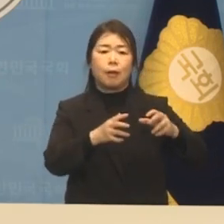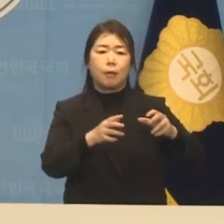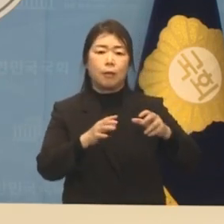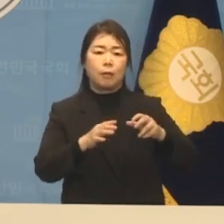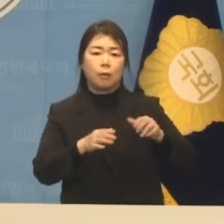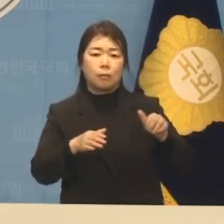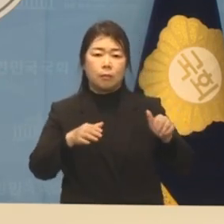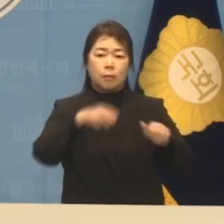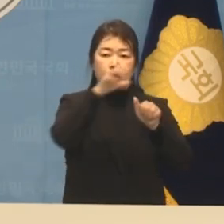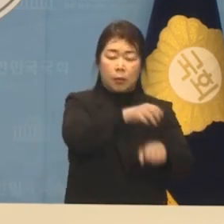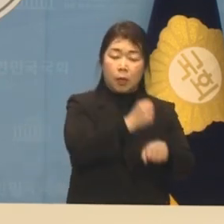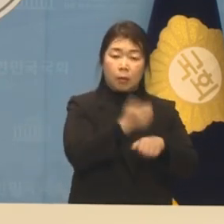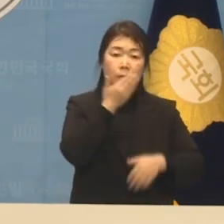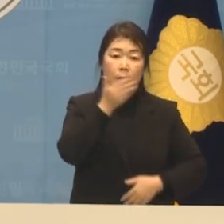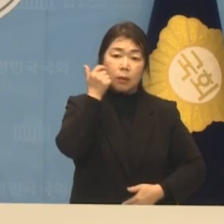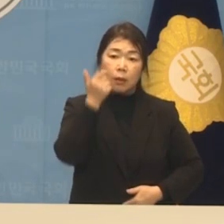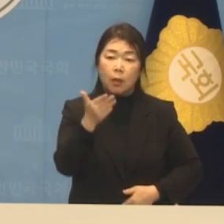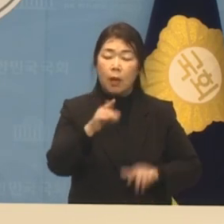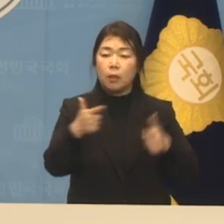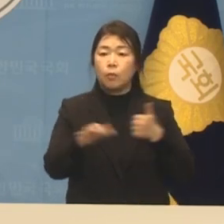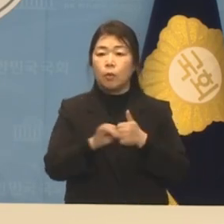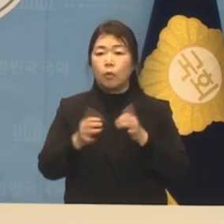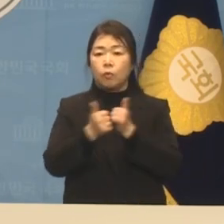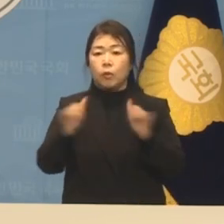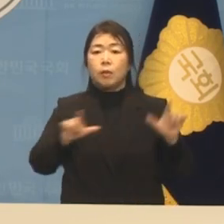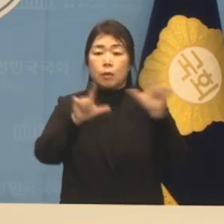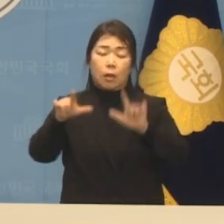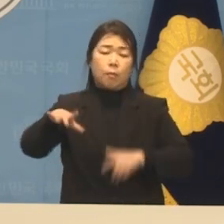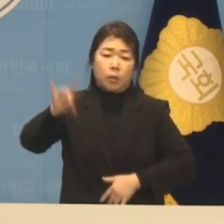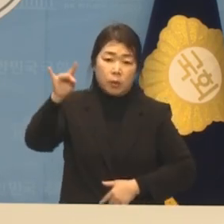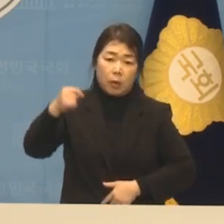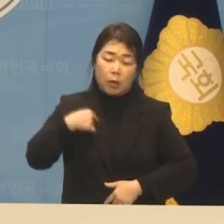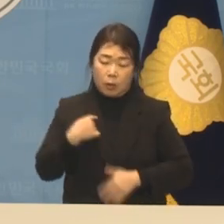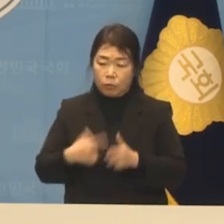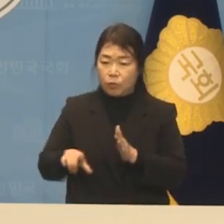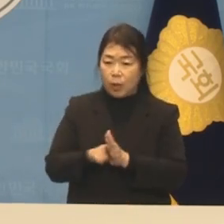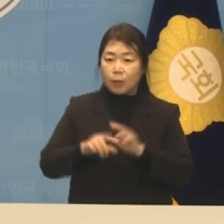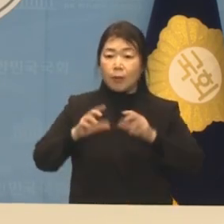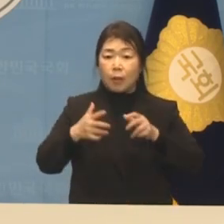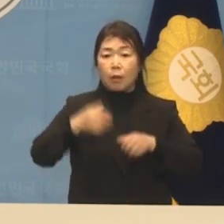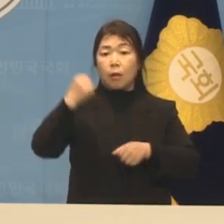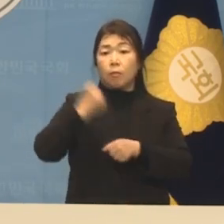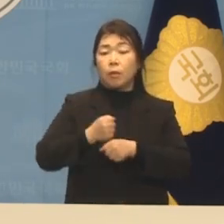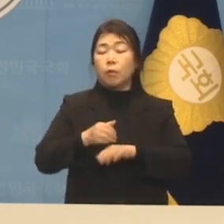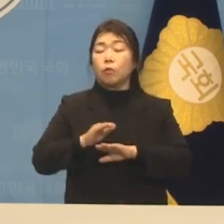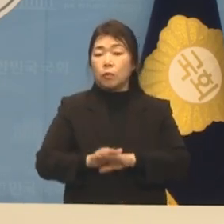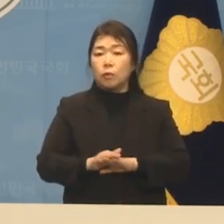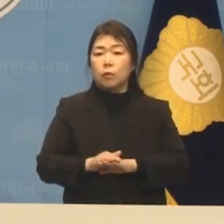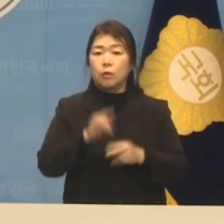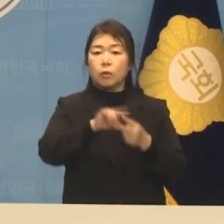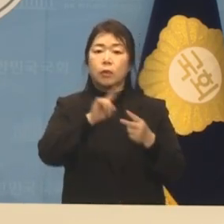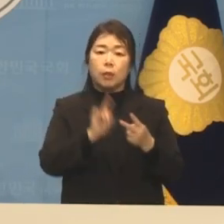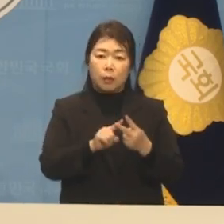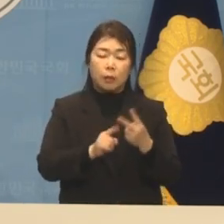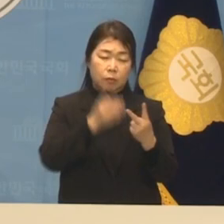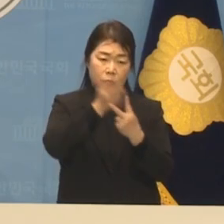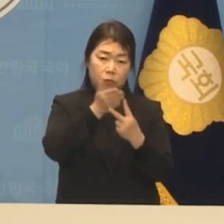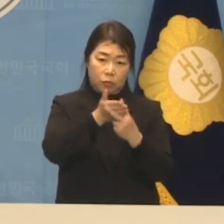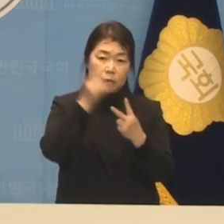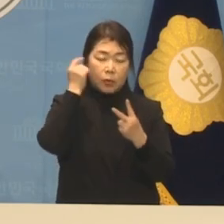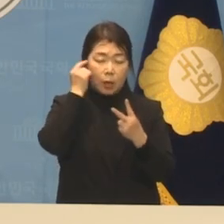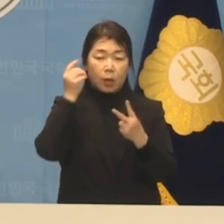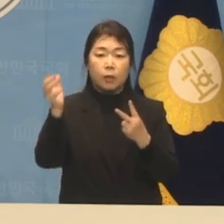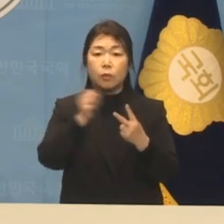것인가 아니면 민생 먼저 나를 위한 나라로 나갈 것인가의 갈림길이라고